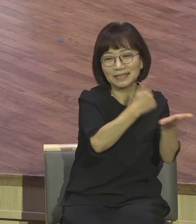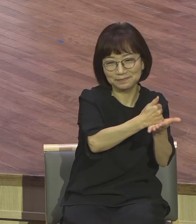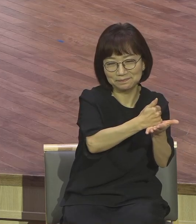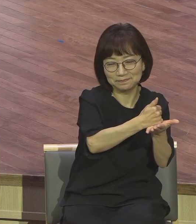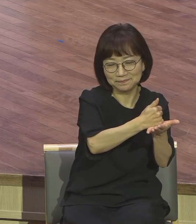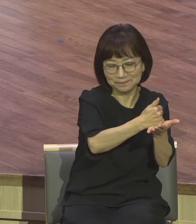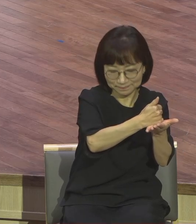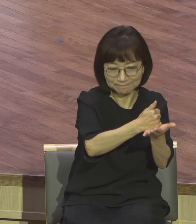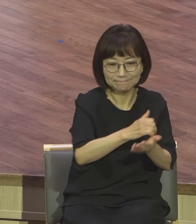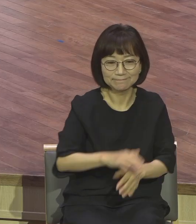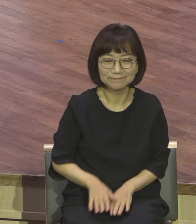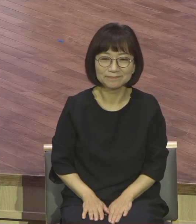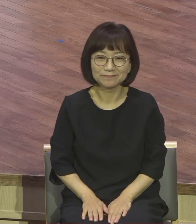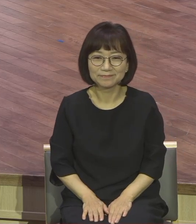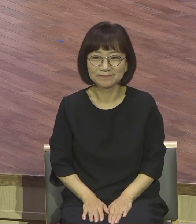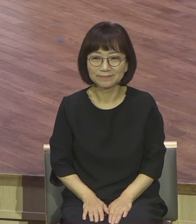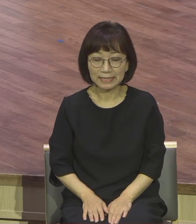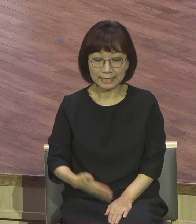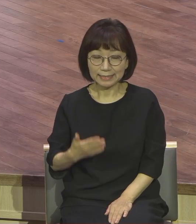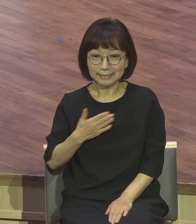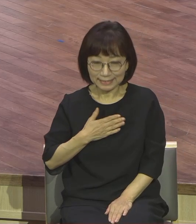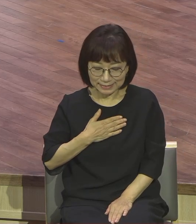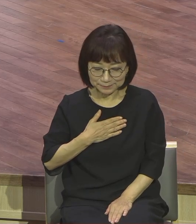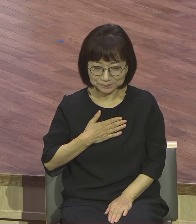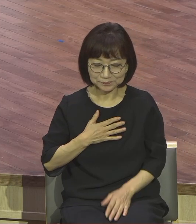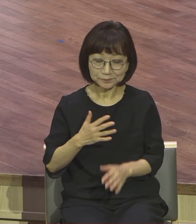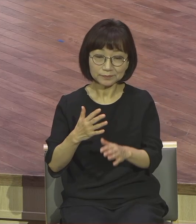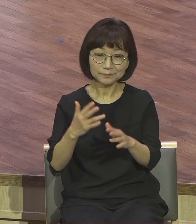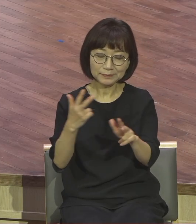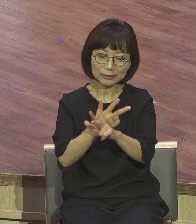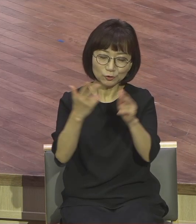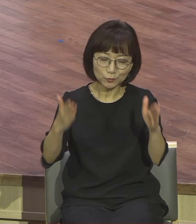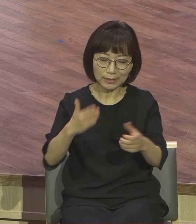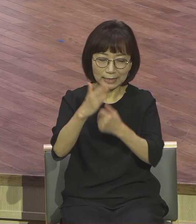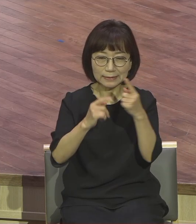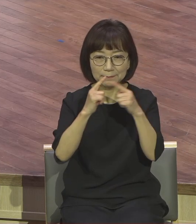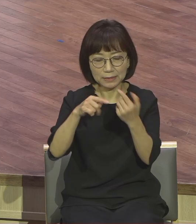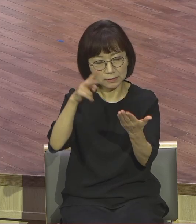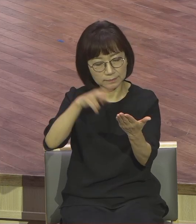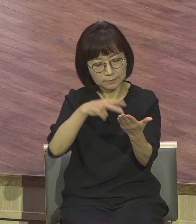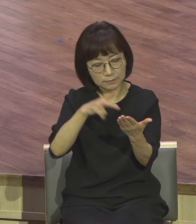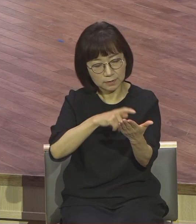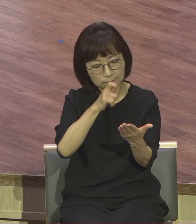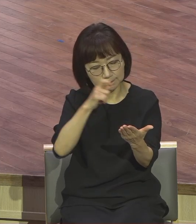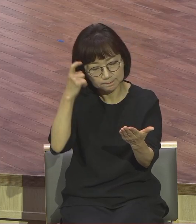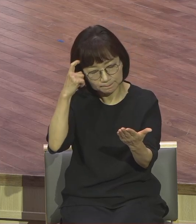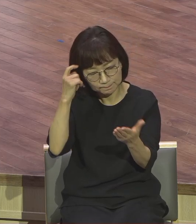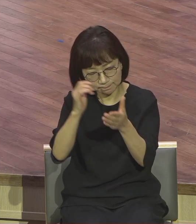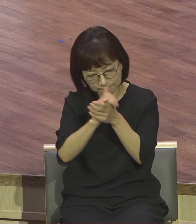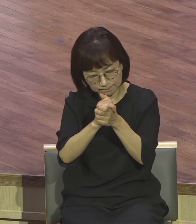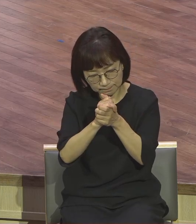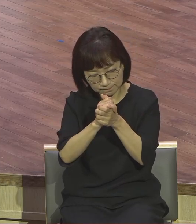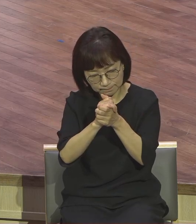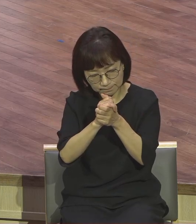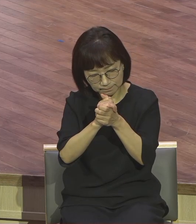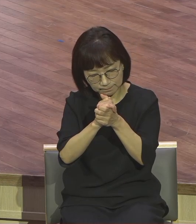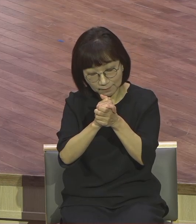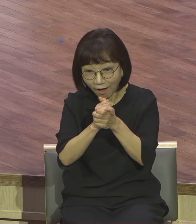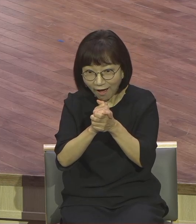제가 이번 주간에 목상을 말씀을 목상하고 있는데 제가 평생에 처음 느낀